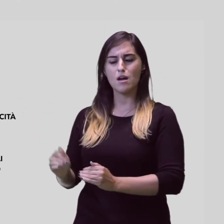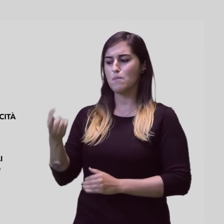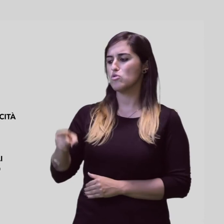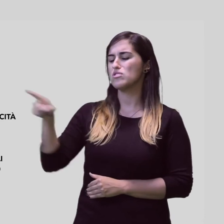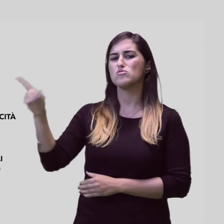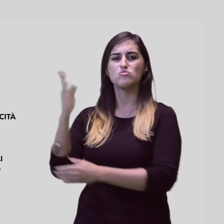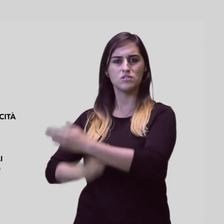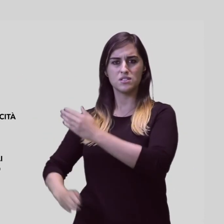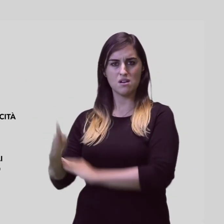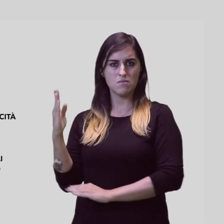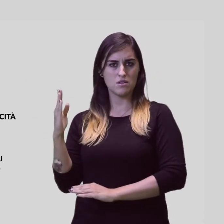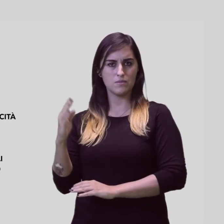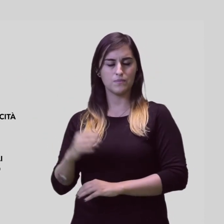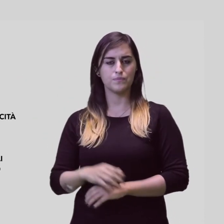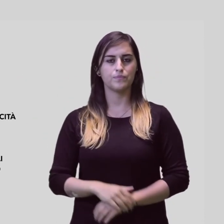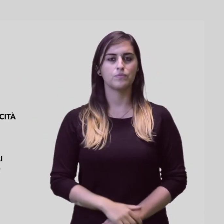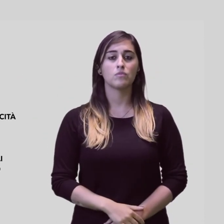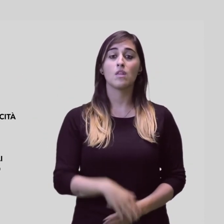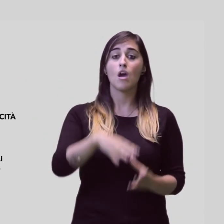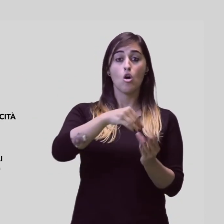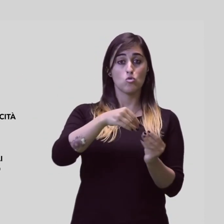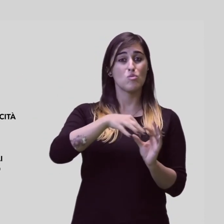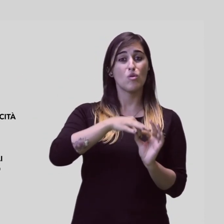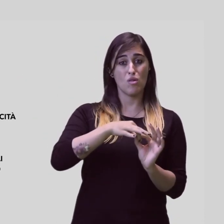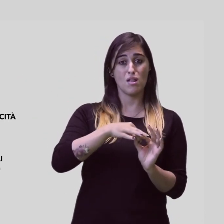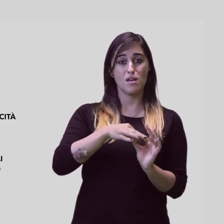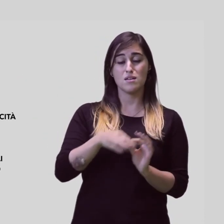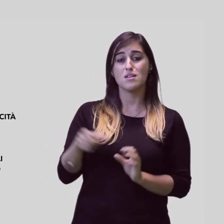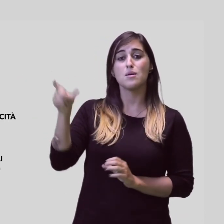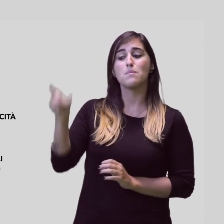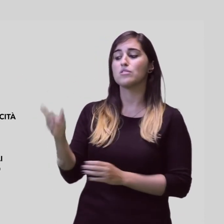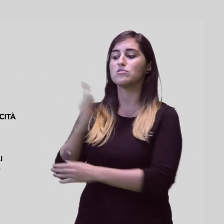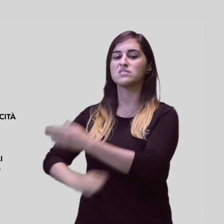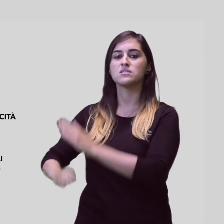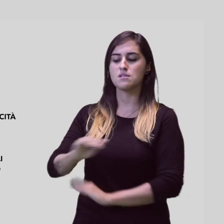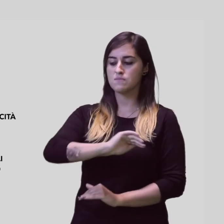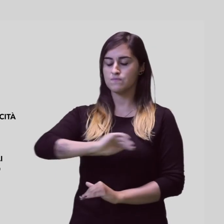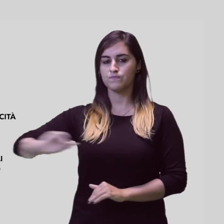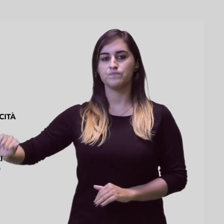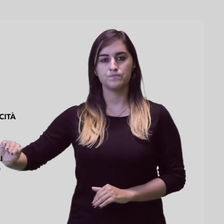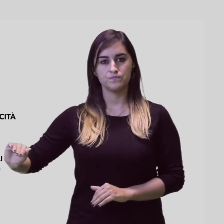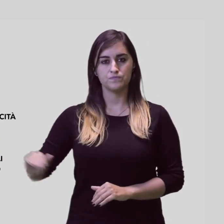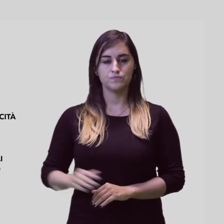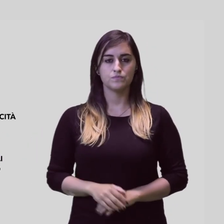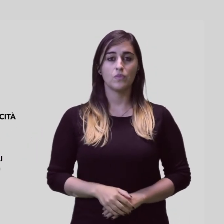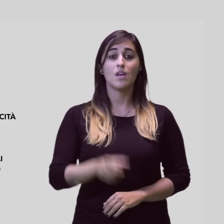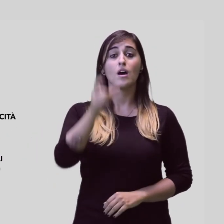da parte dei superiori in quanto disabili Essere esclusi dai colleghi Non avere